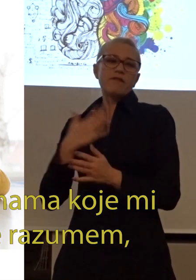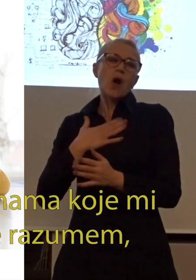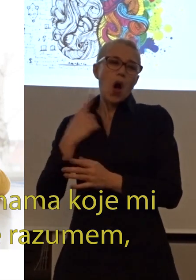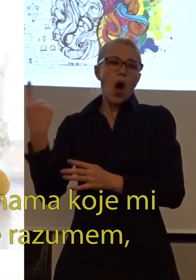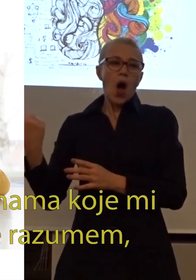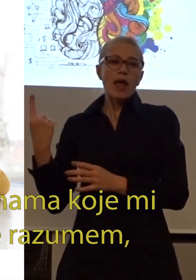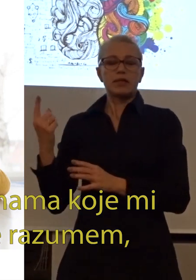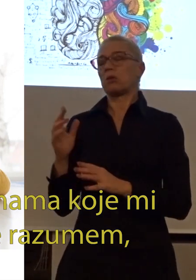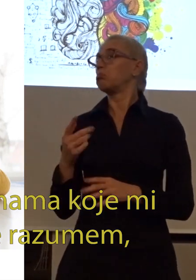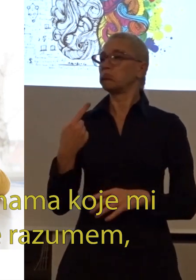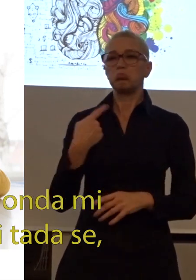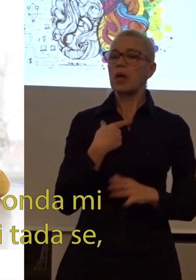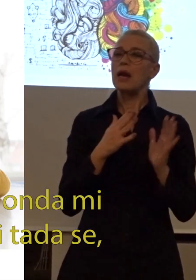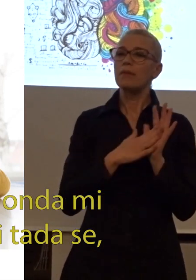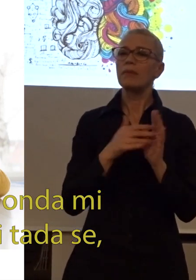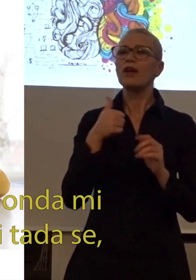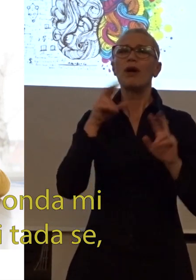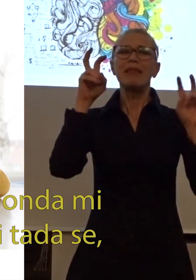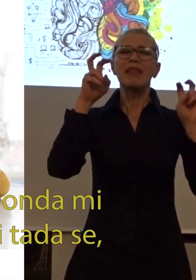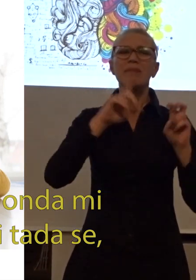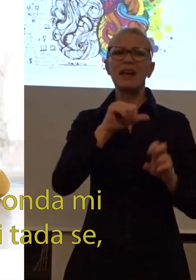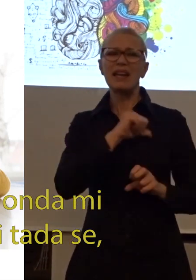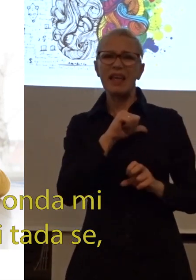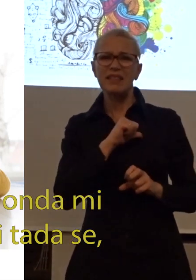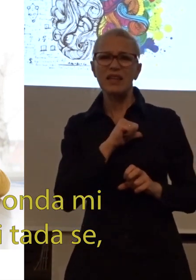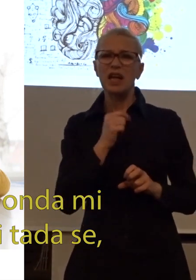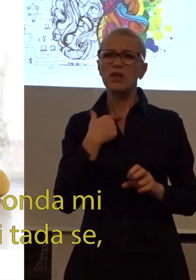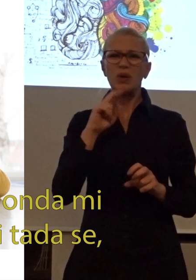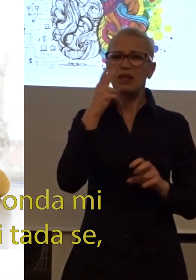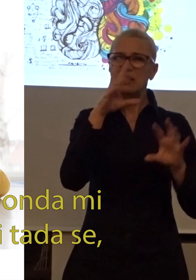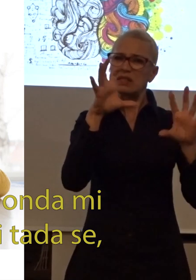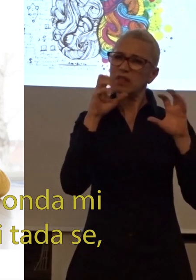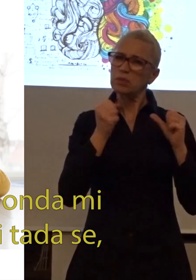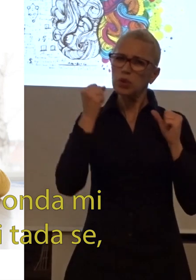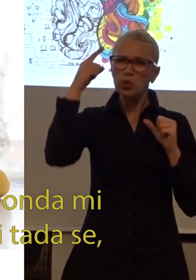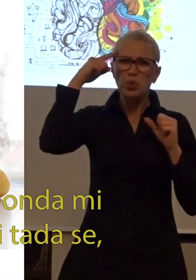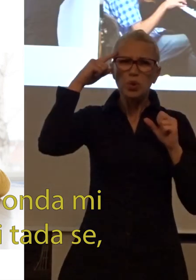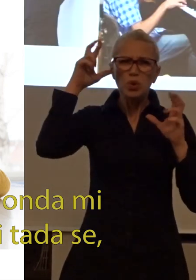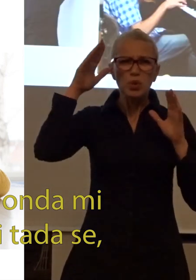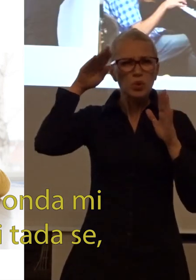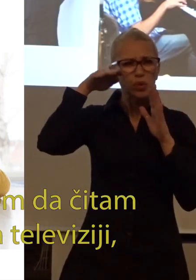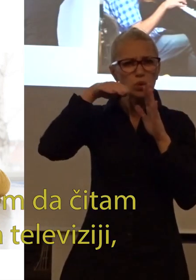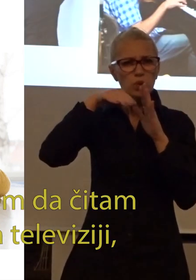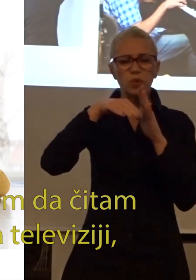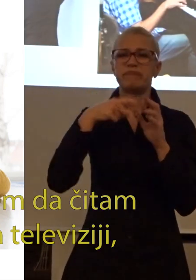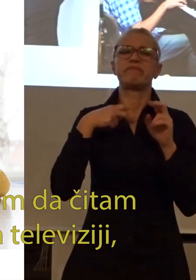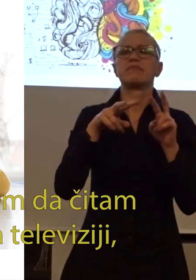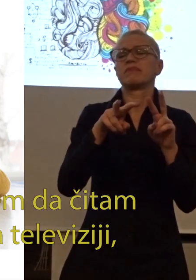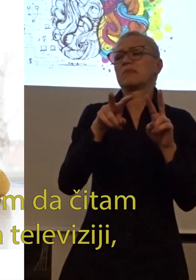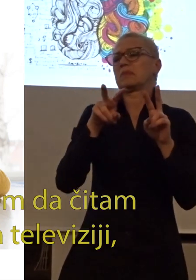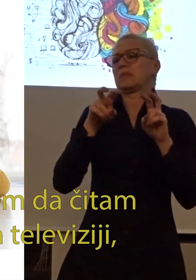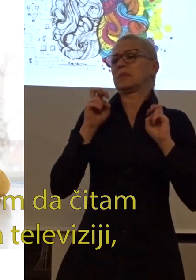ili ih ne razumem, ne mogu da ih pratim i onda mi opadne koncentracija i onda odem,